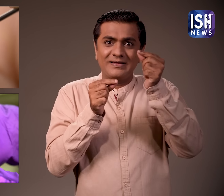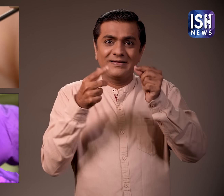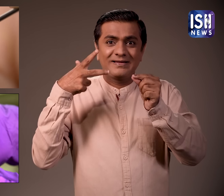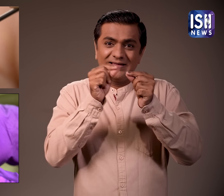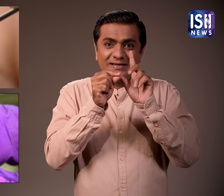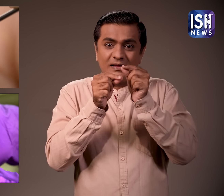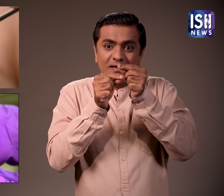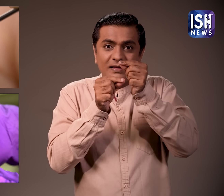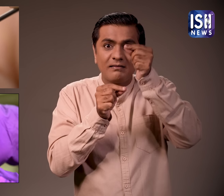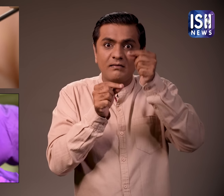किया जाता था